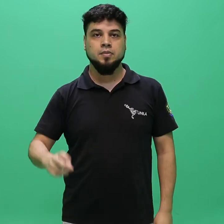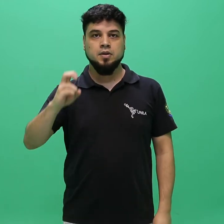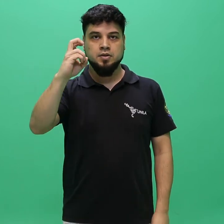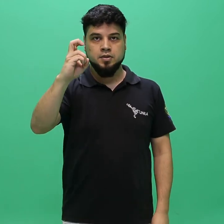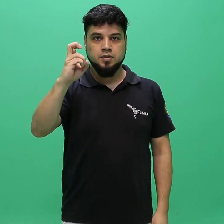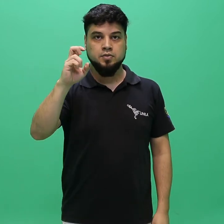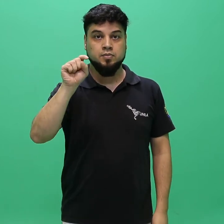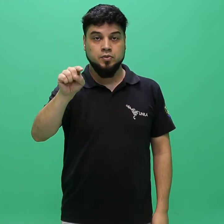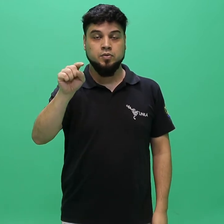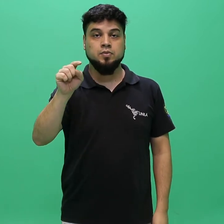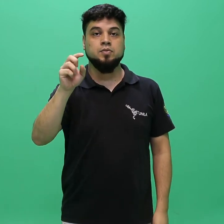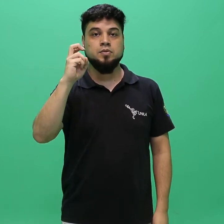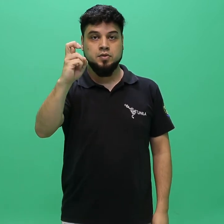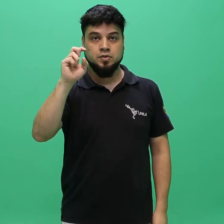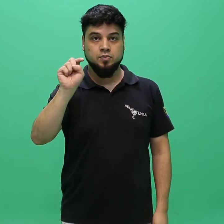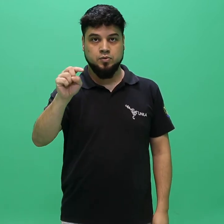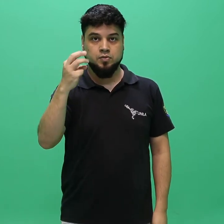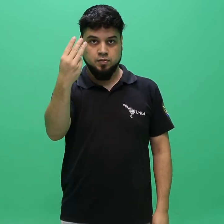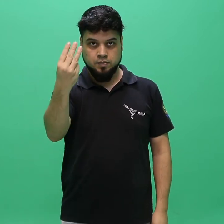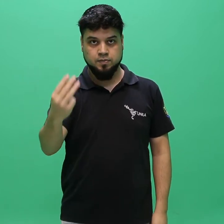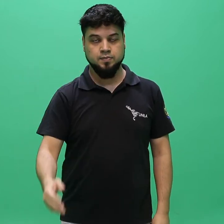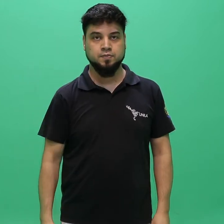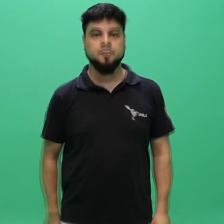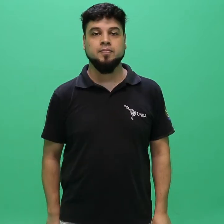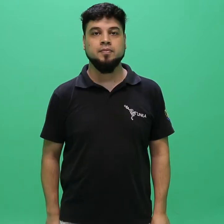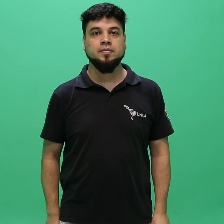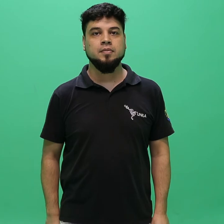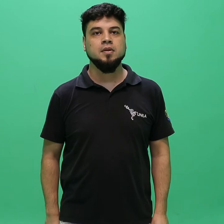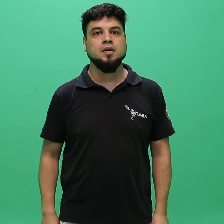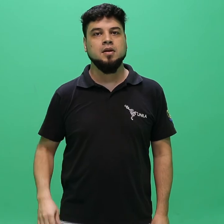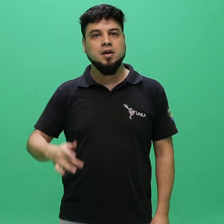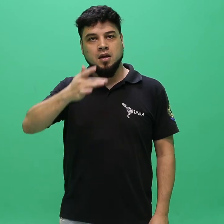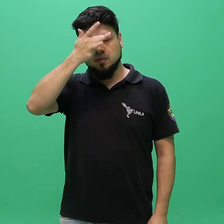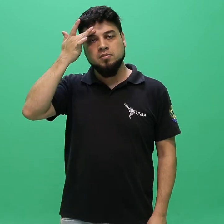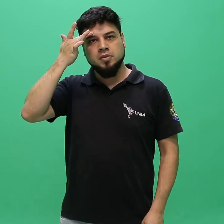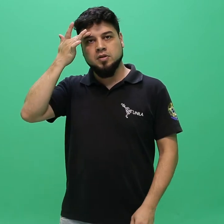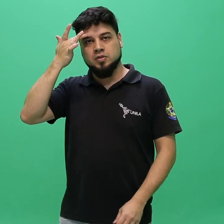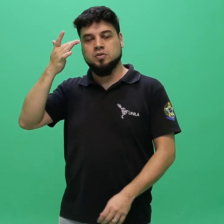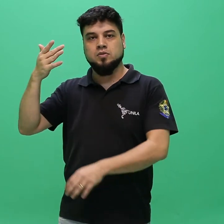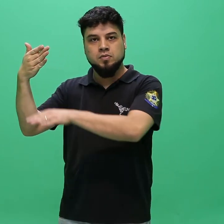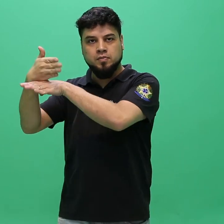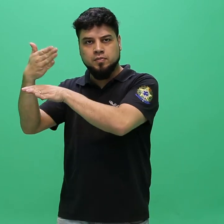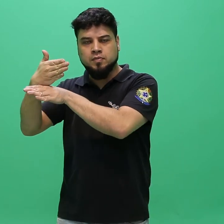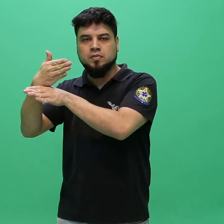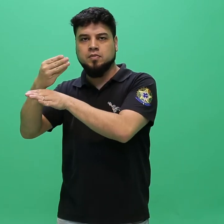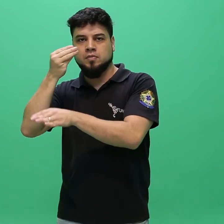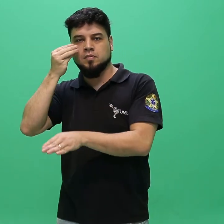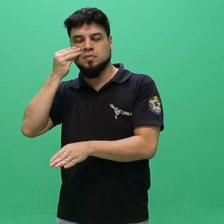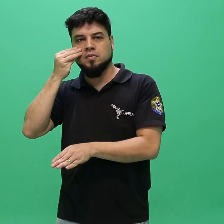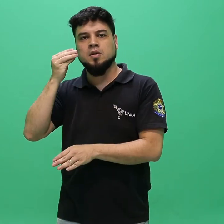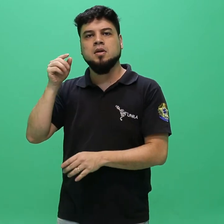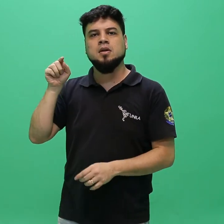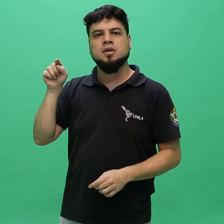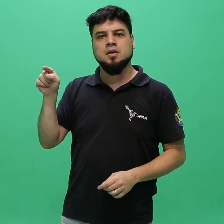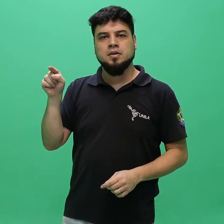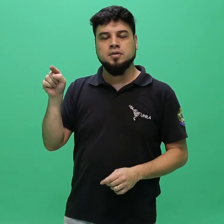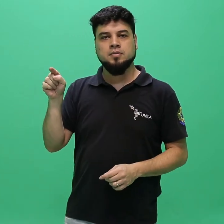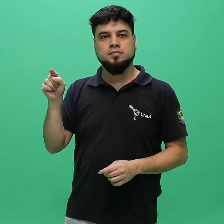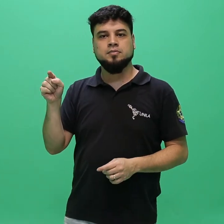5.5.3. Para os candidatos a vagas em cursos que estabeleceram